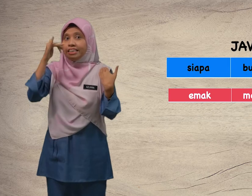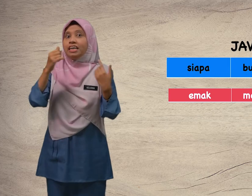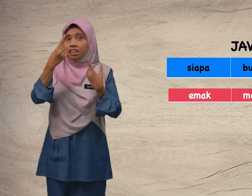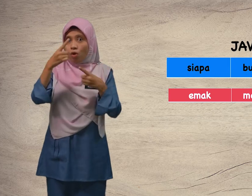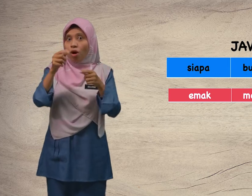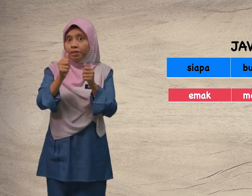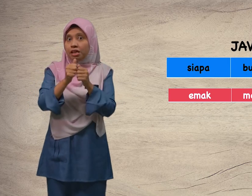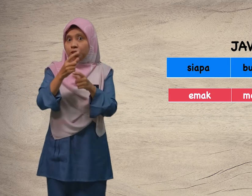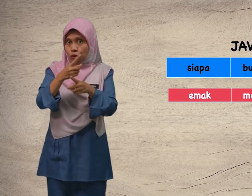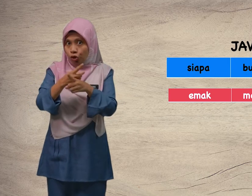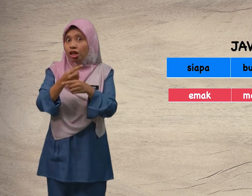yang jawab dengan betul.